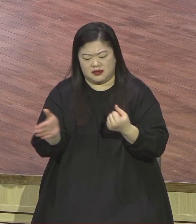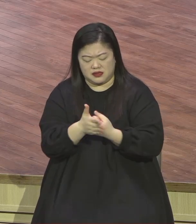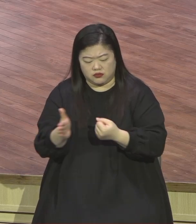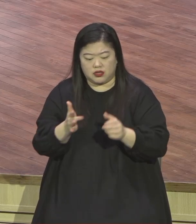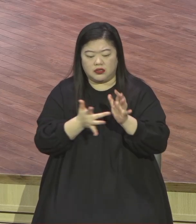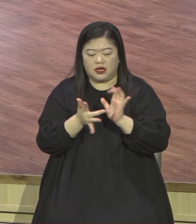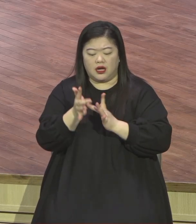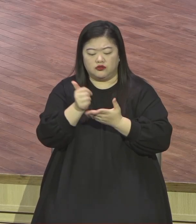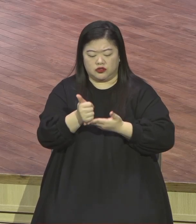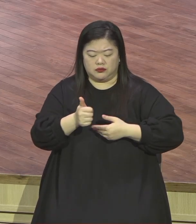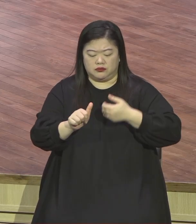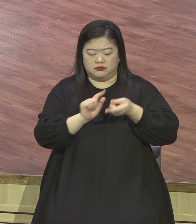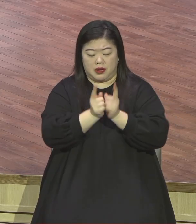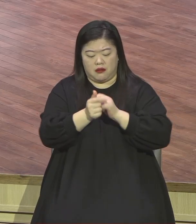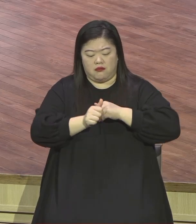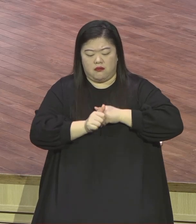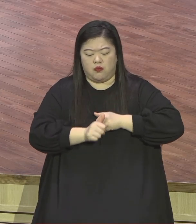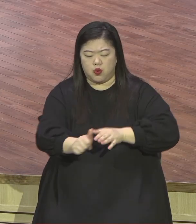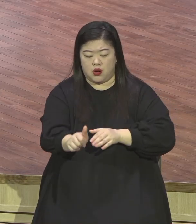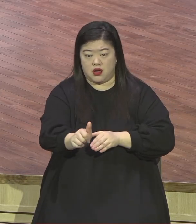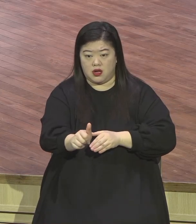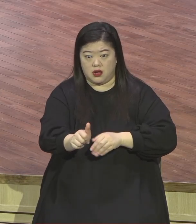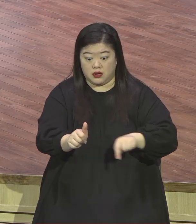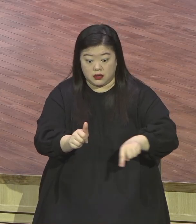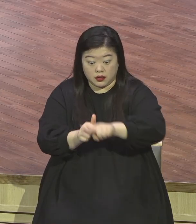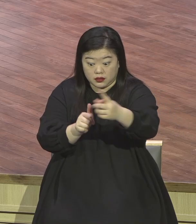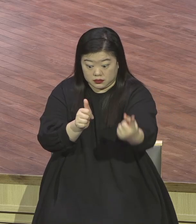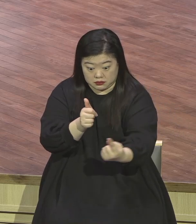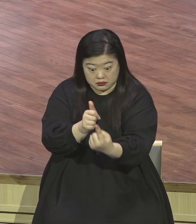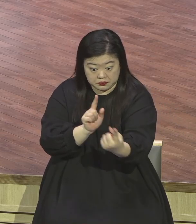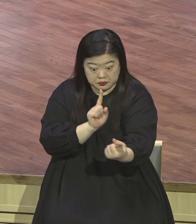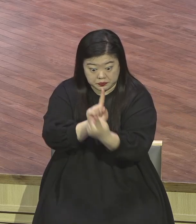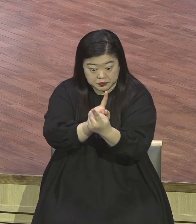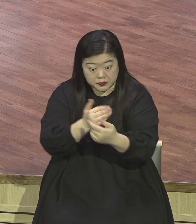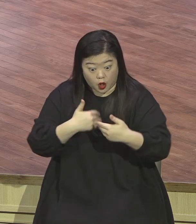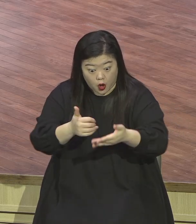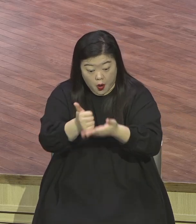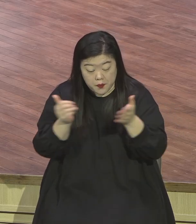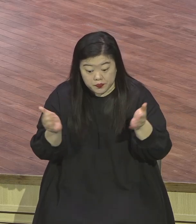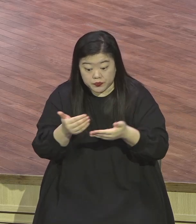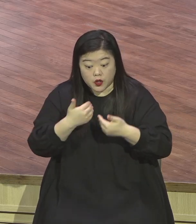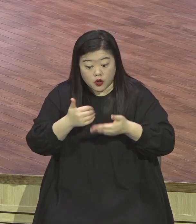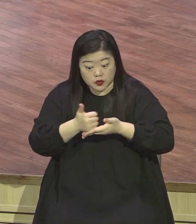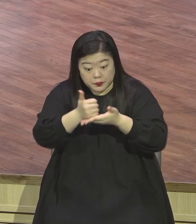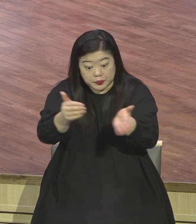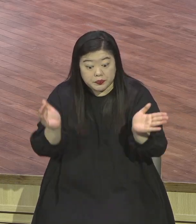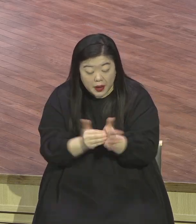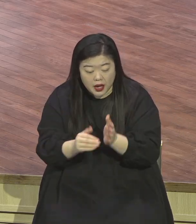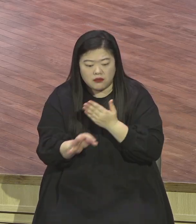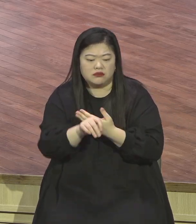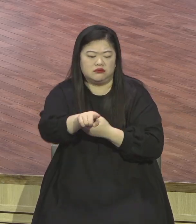이게 예수 그리스도에요 이것이 신약 성경 최대 사건이에요